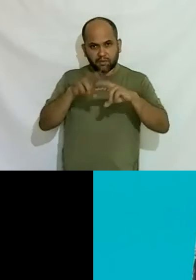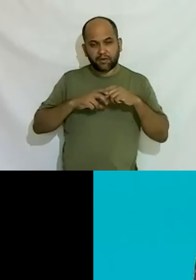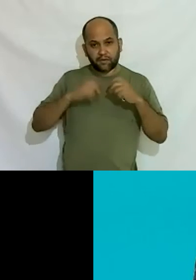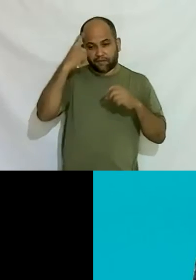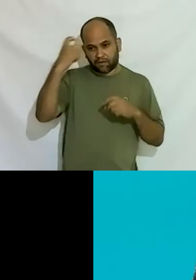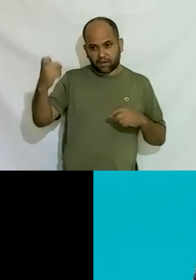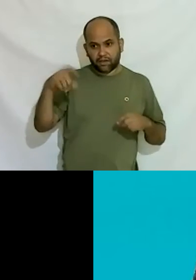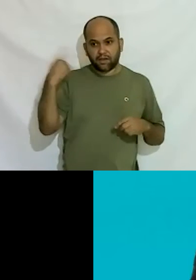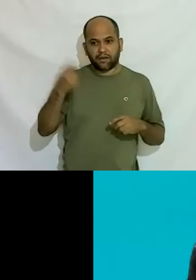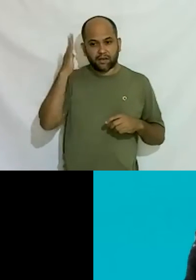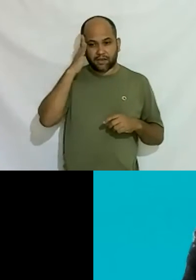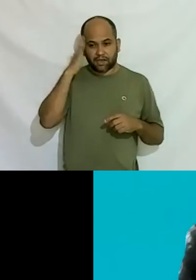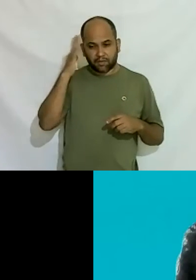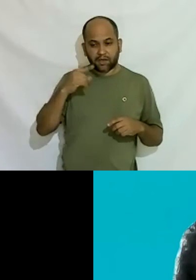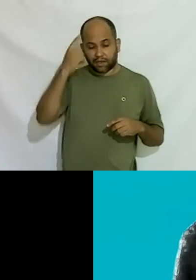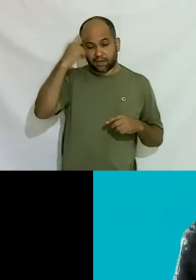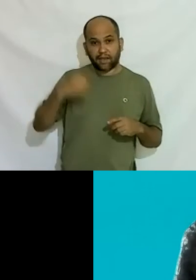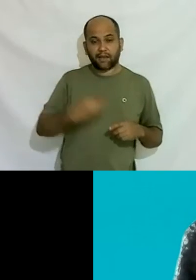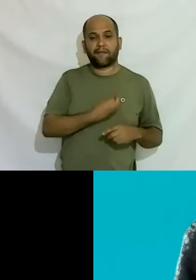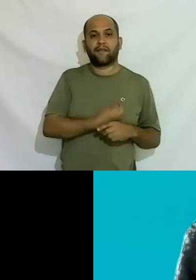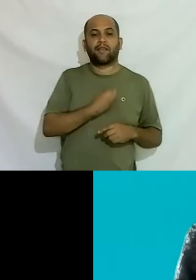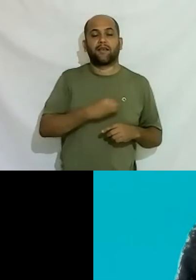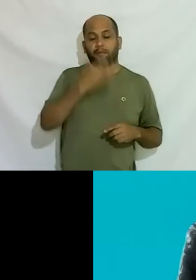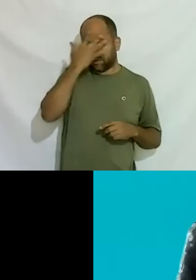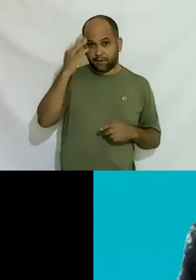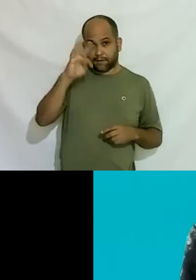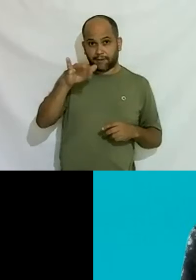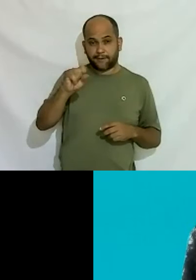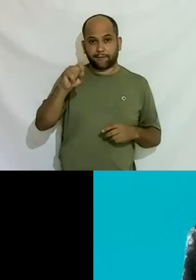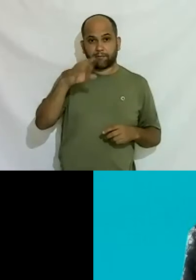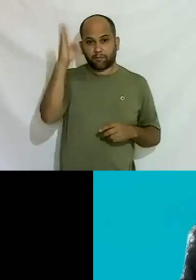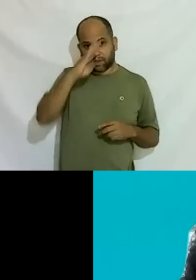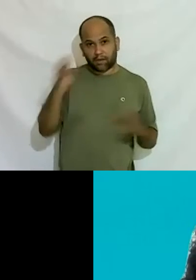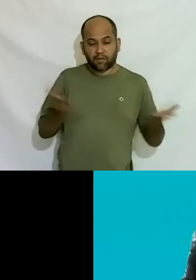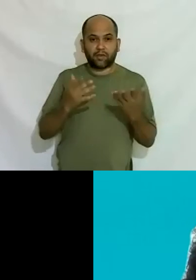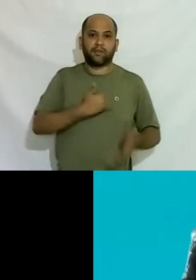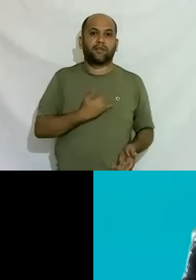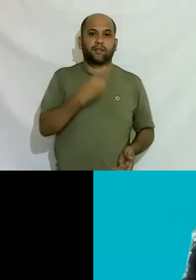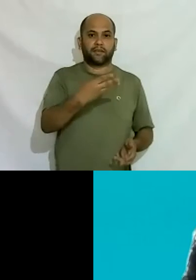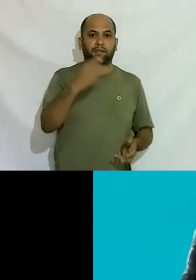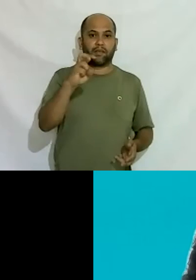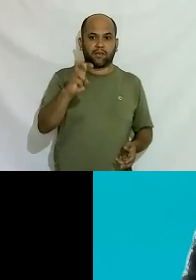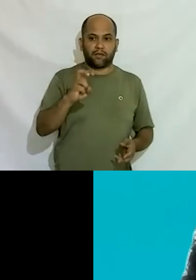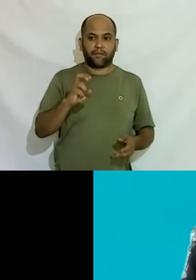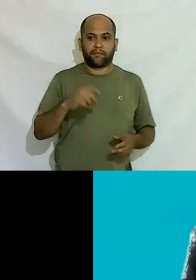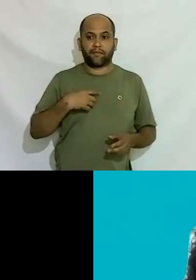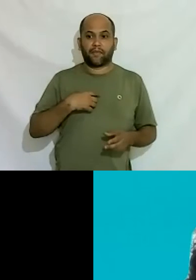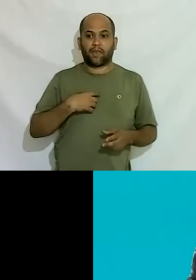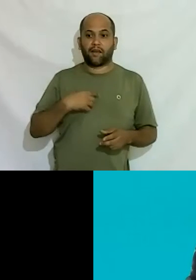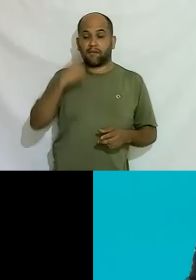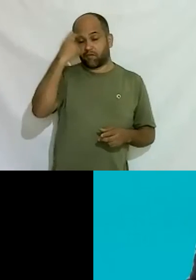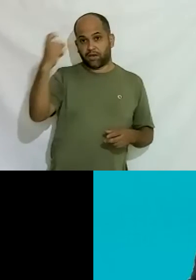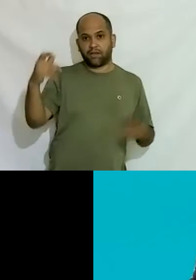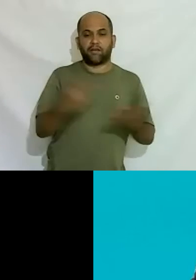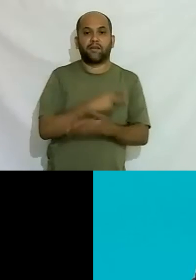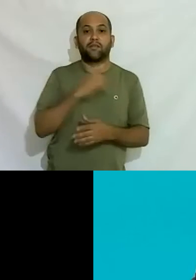sabe que a expectativa de vida das pessoas trans no Brasil hoje é 35 anos então a realidade de violência existe mas como que a